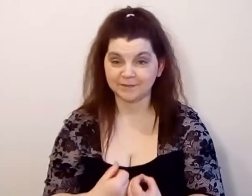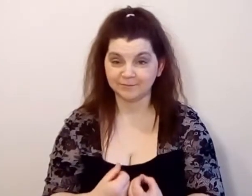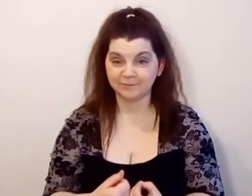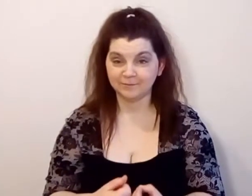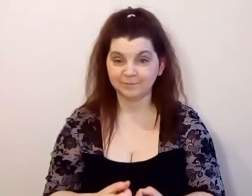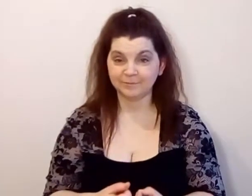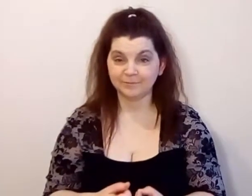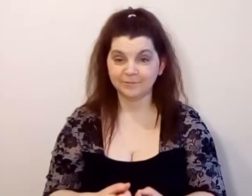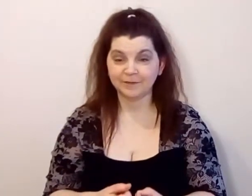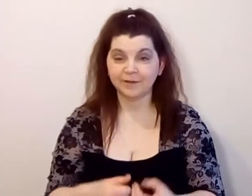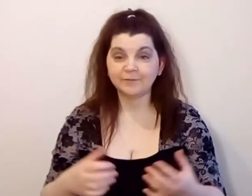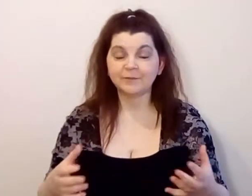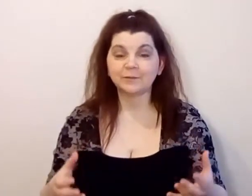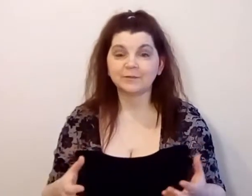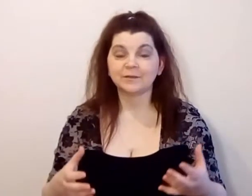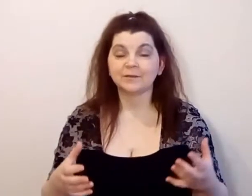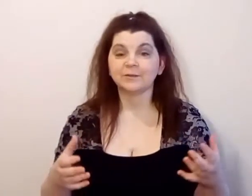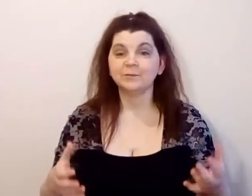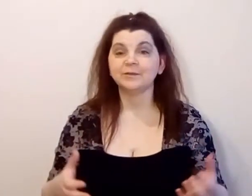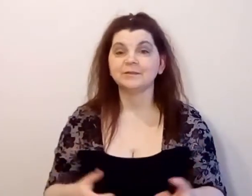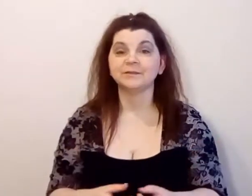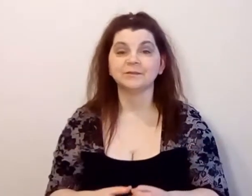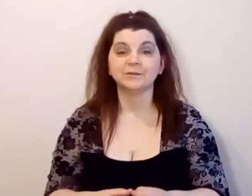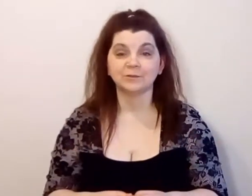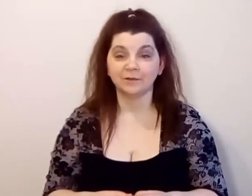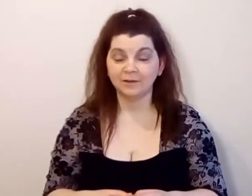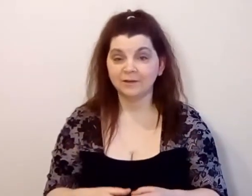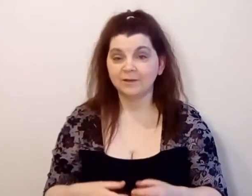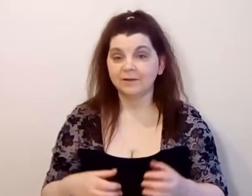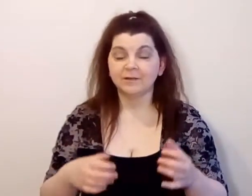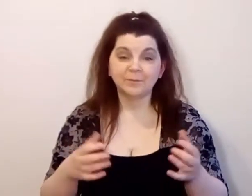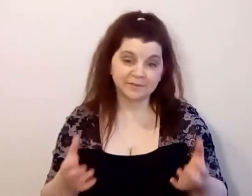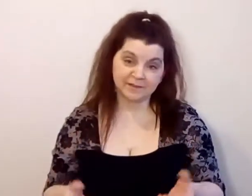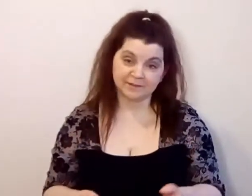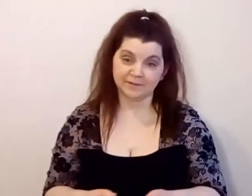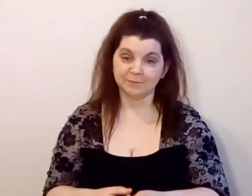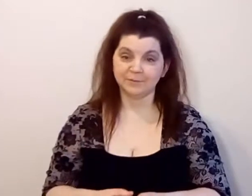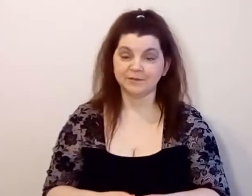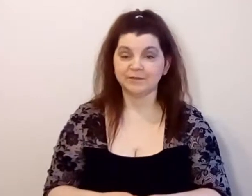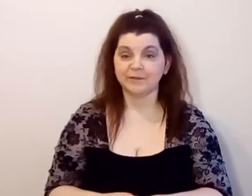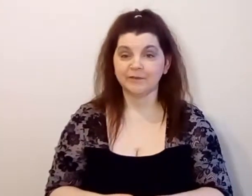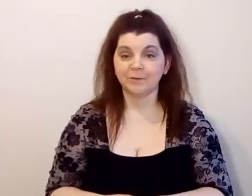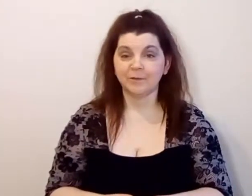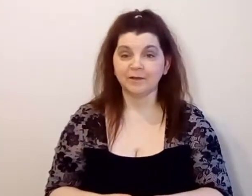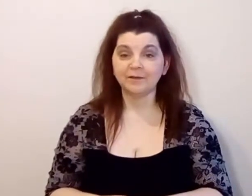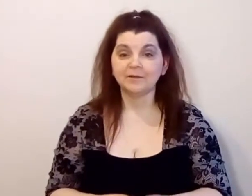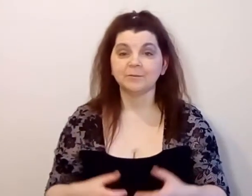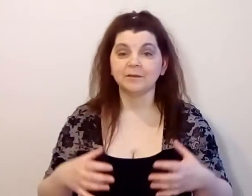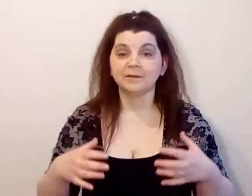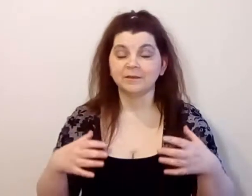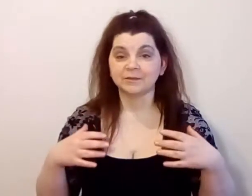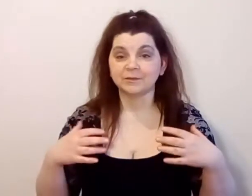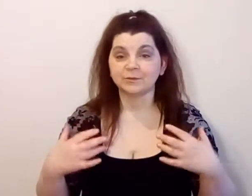Или вы всё-таки думаете, что не обязательно быть человеком-магнитом, и что